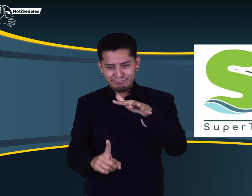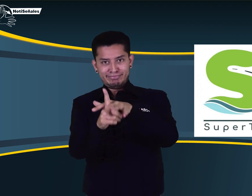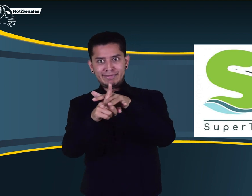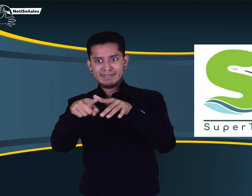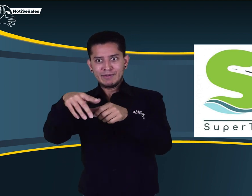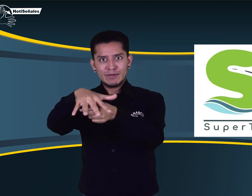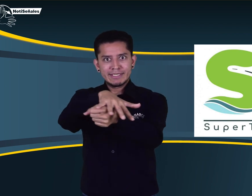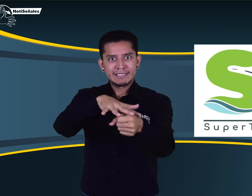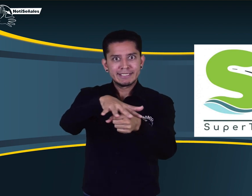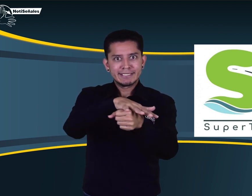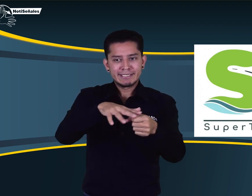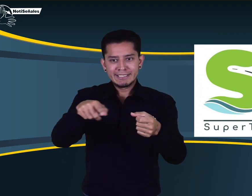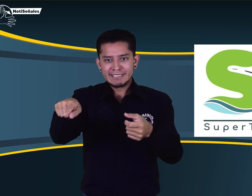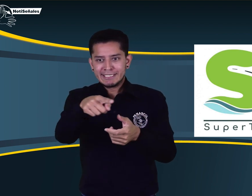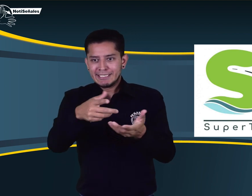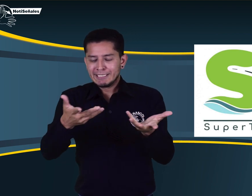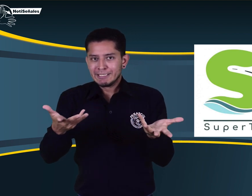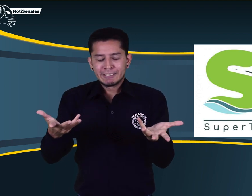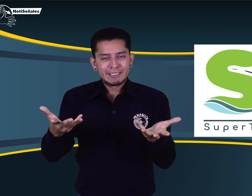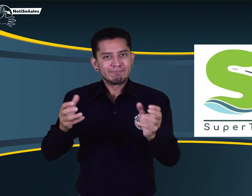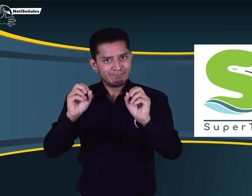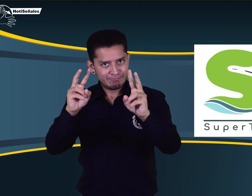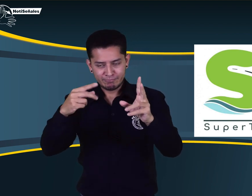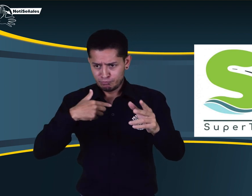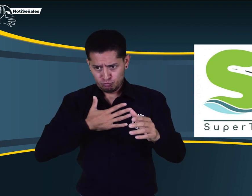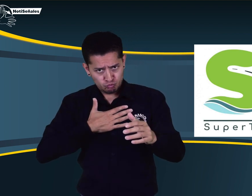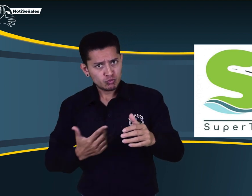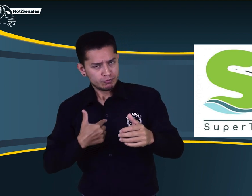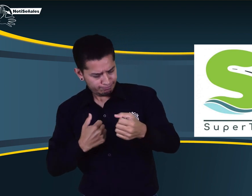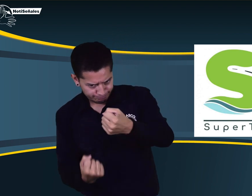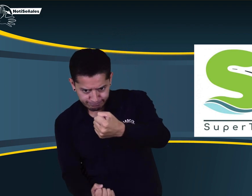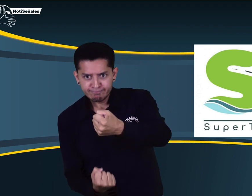disposición de apoyar este proceso y continuar en las mesas técnicas.